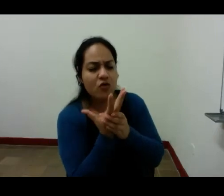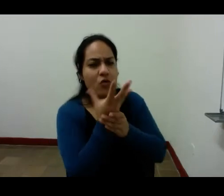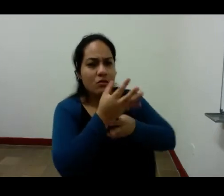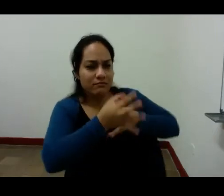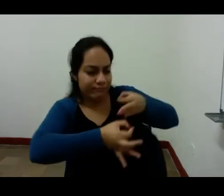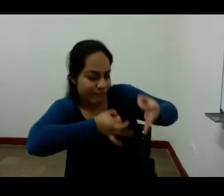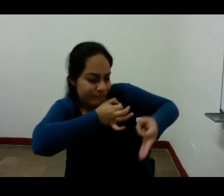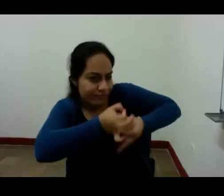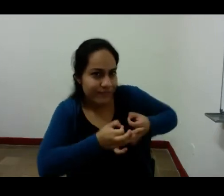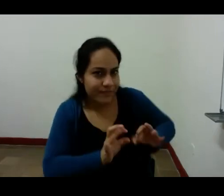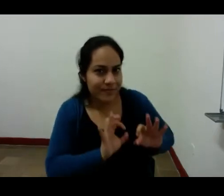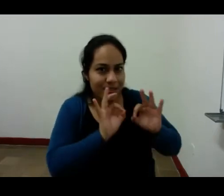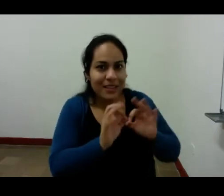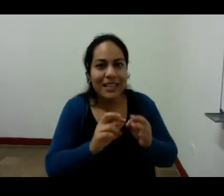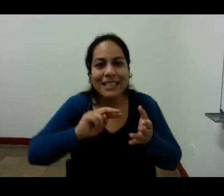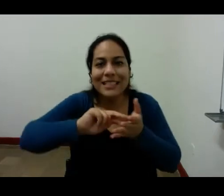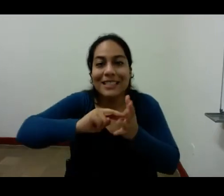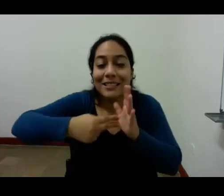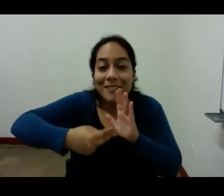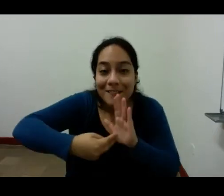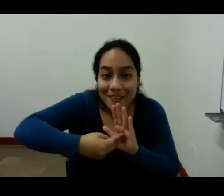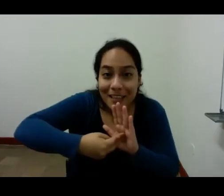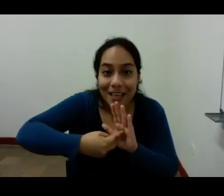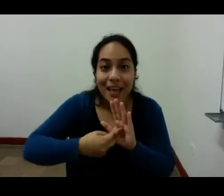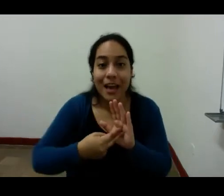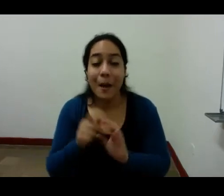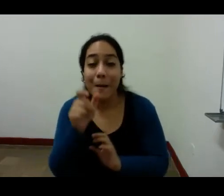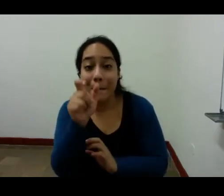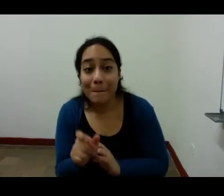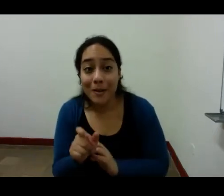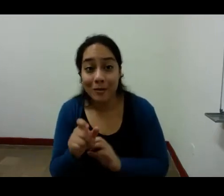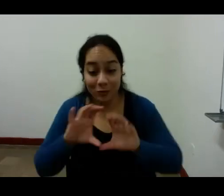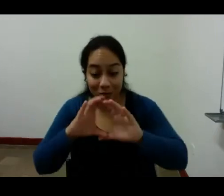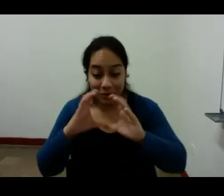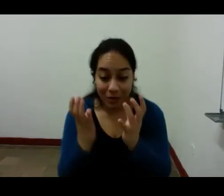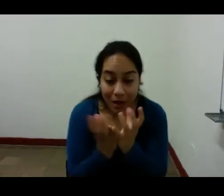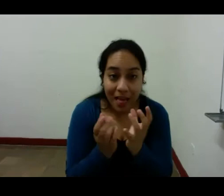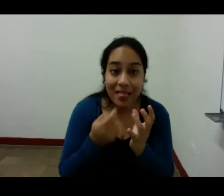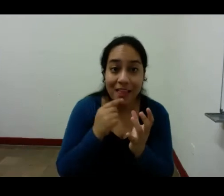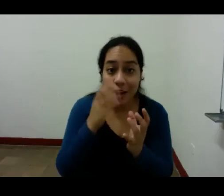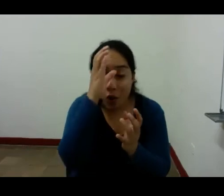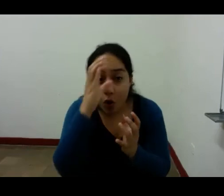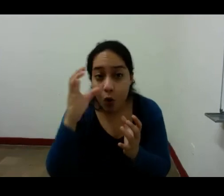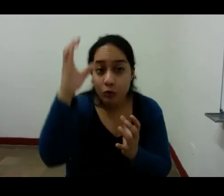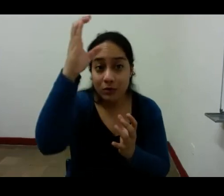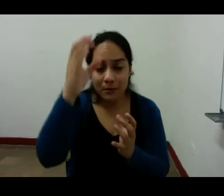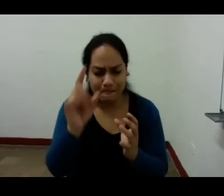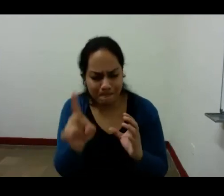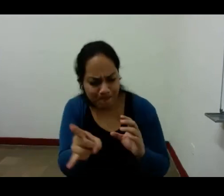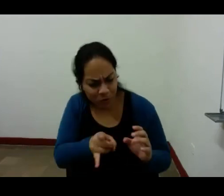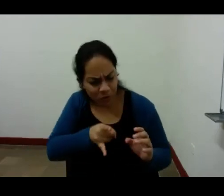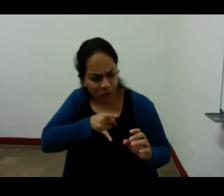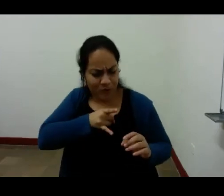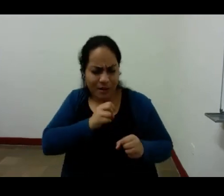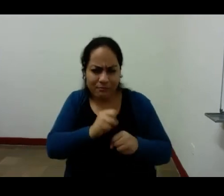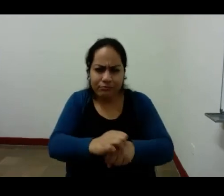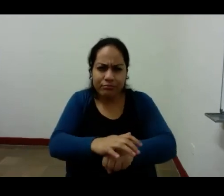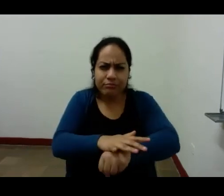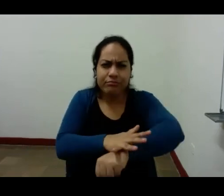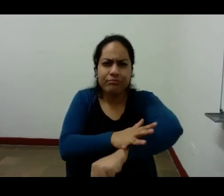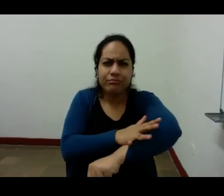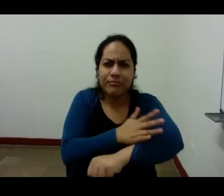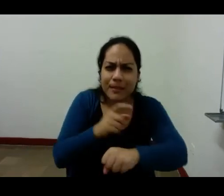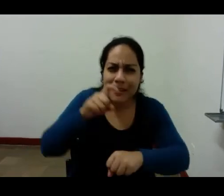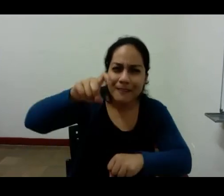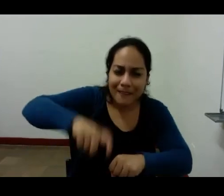decir que la acción del mundo es también para él una sensación de la que hay